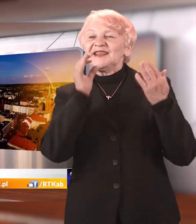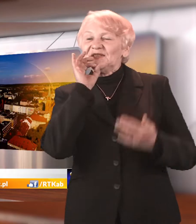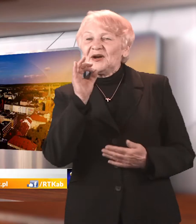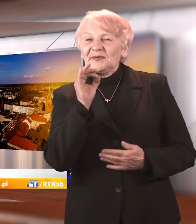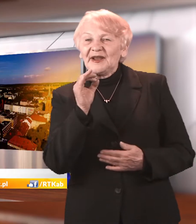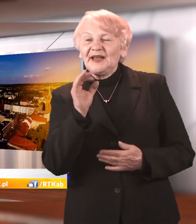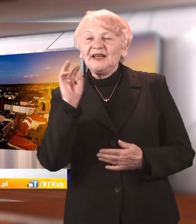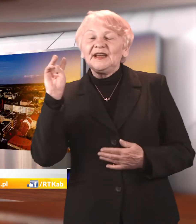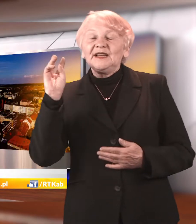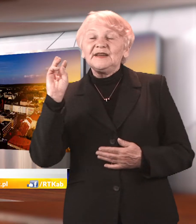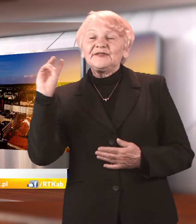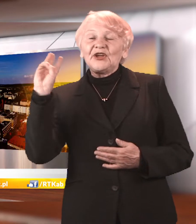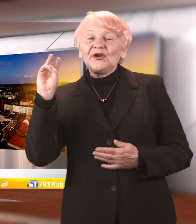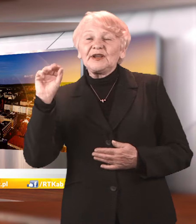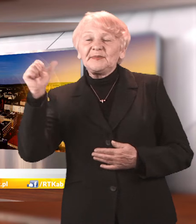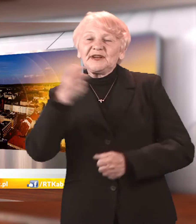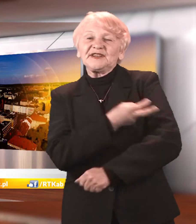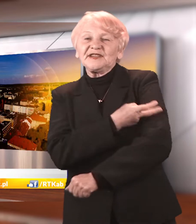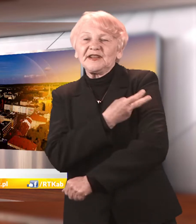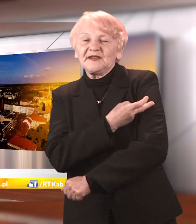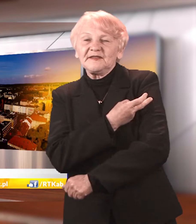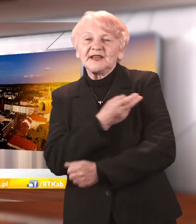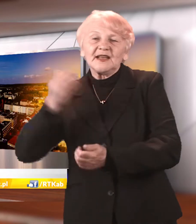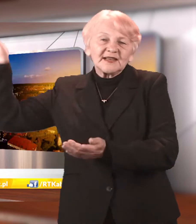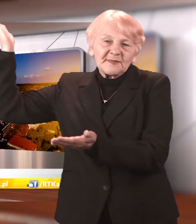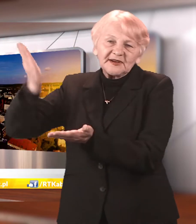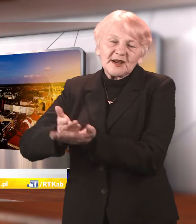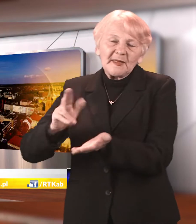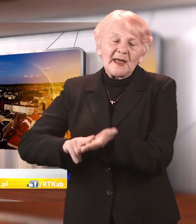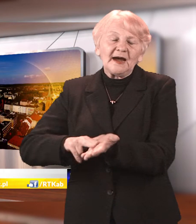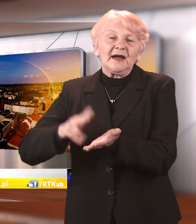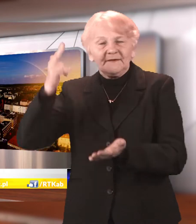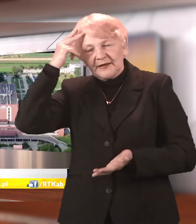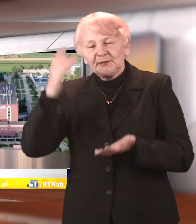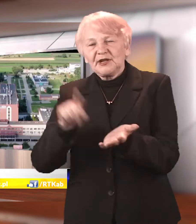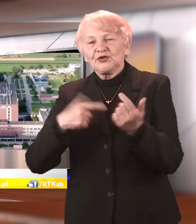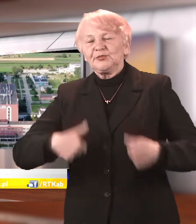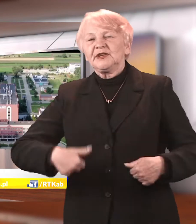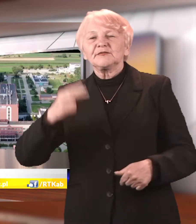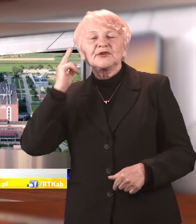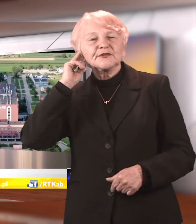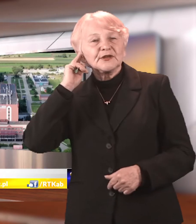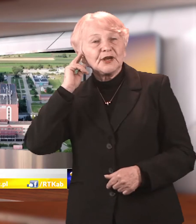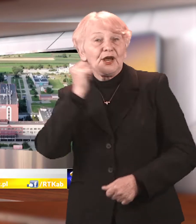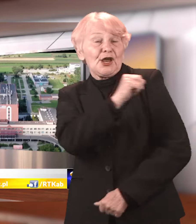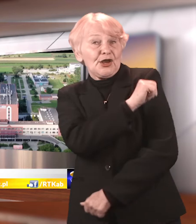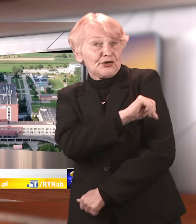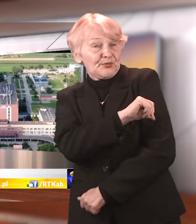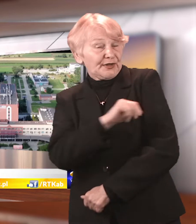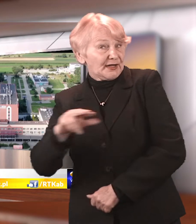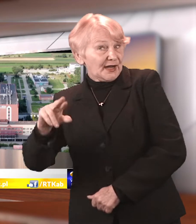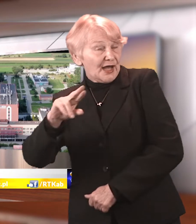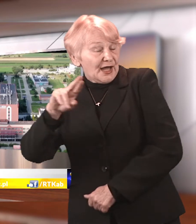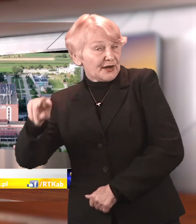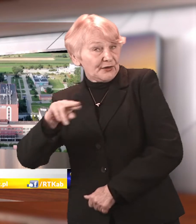Dzień dobry, dziś wtorek, 1 czerwca. Hanna Karasińska zapraszam na wiadomości dla niesłyszących. Szpital rejonowy w Raciborzu